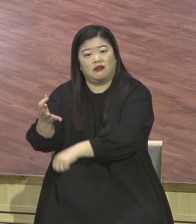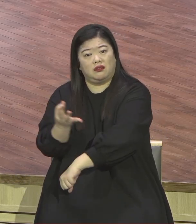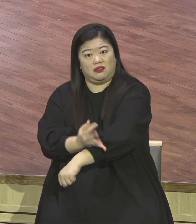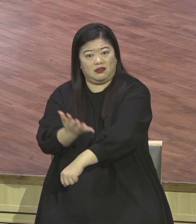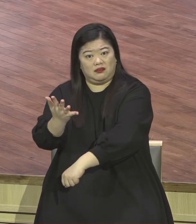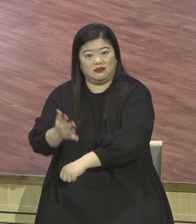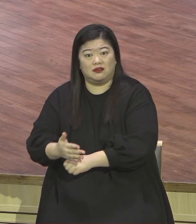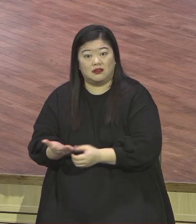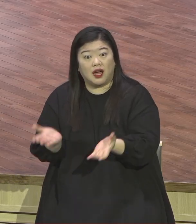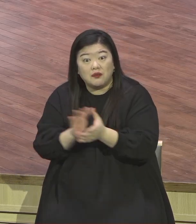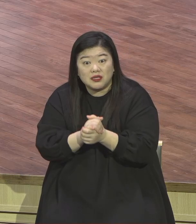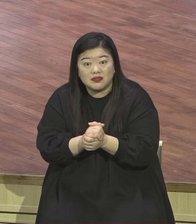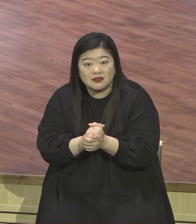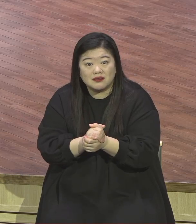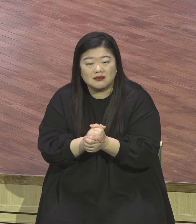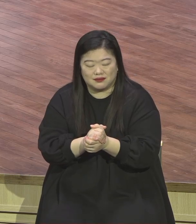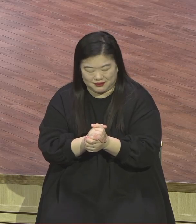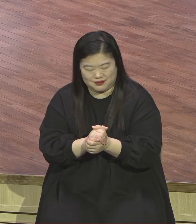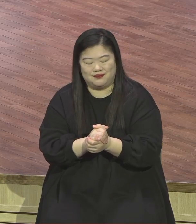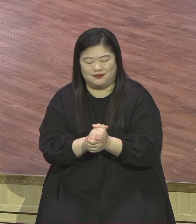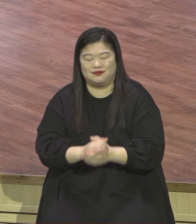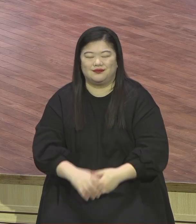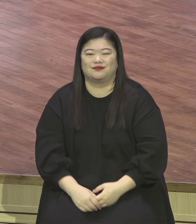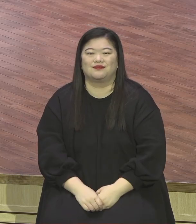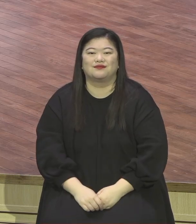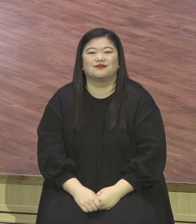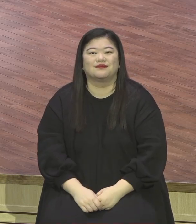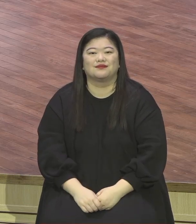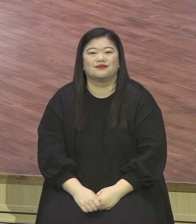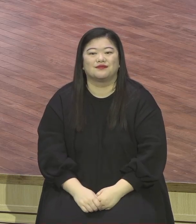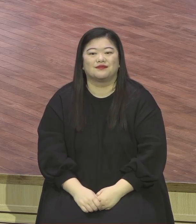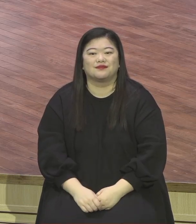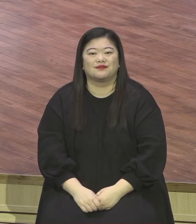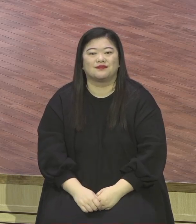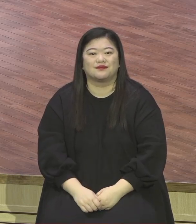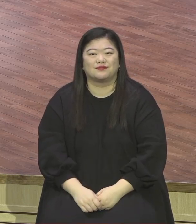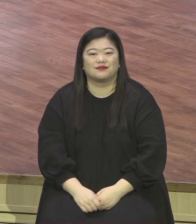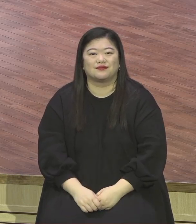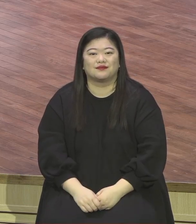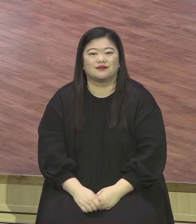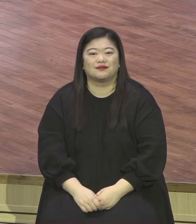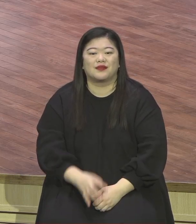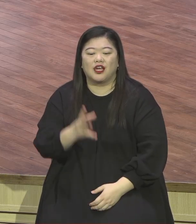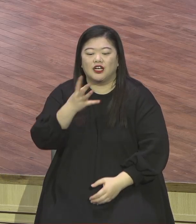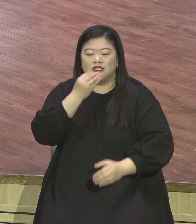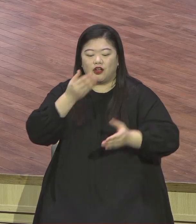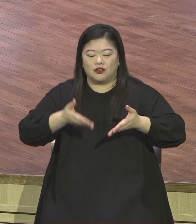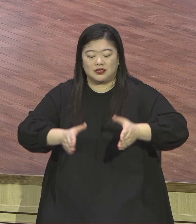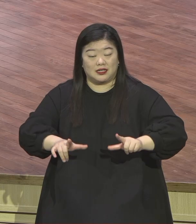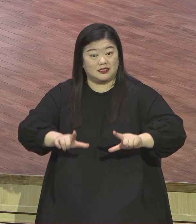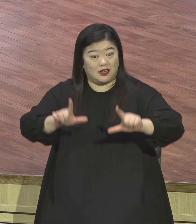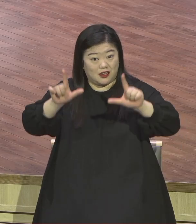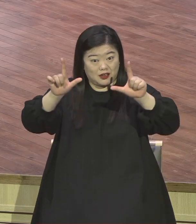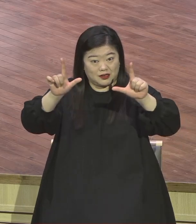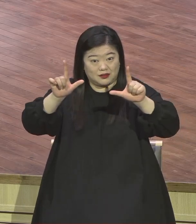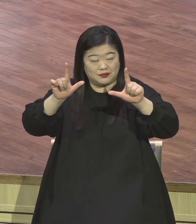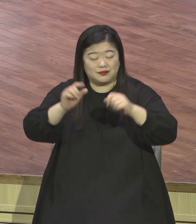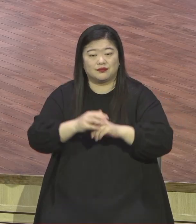아멘 믿고 누리기만 하면 돼요 정탈 맞이해서 연계 모든 성도들 임마누엘의